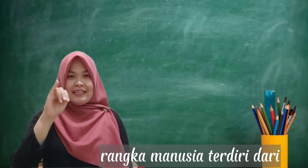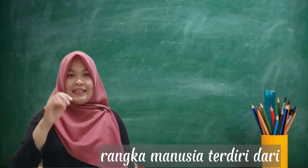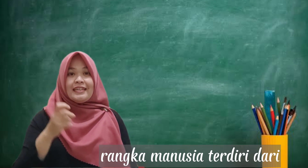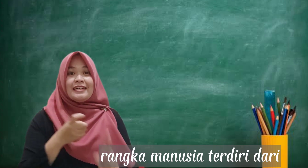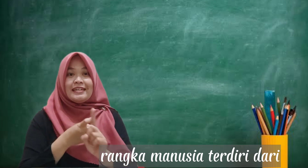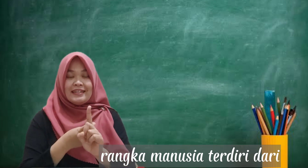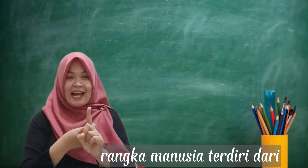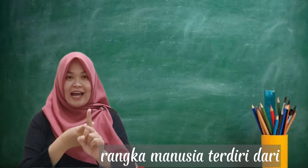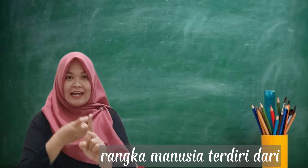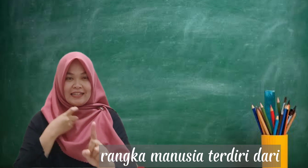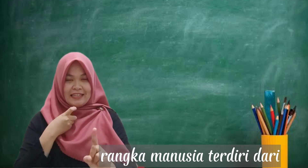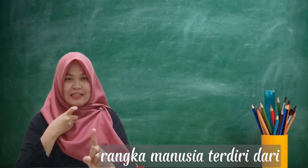dari